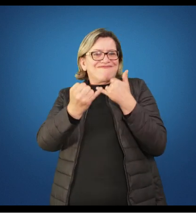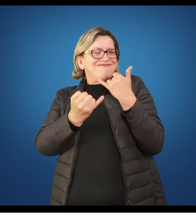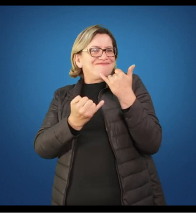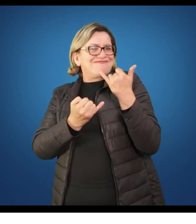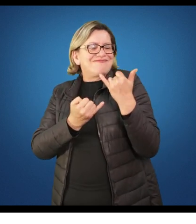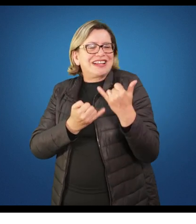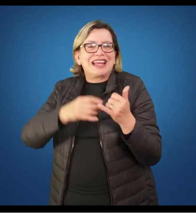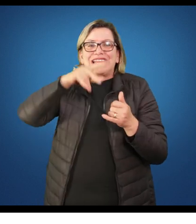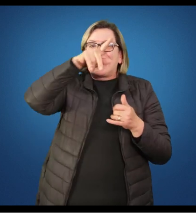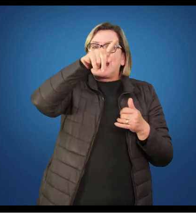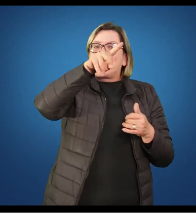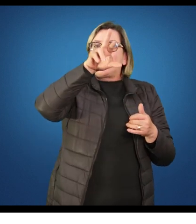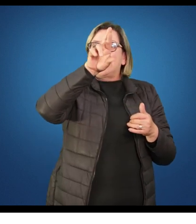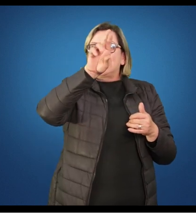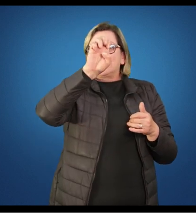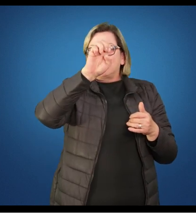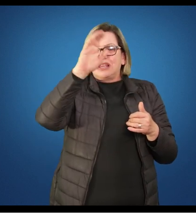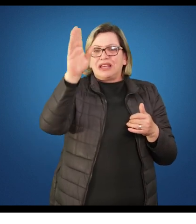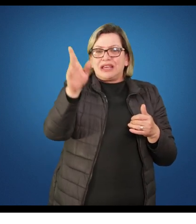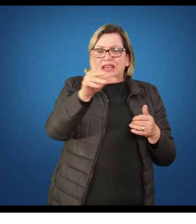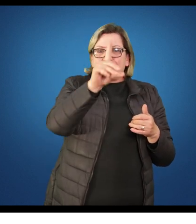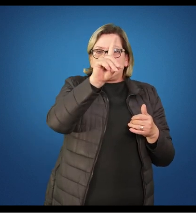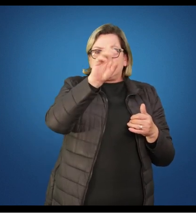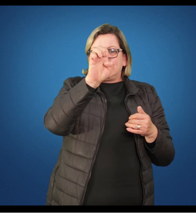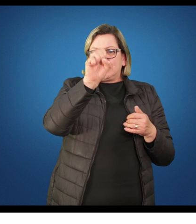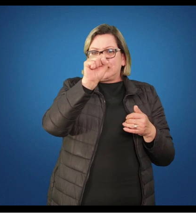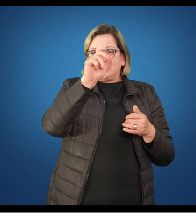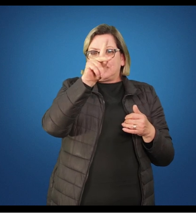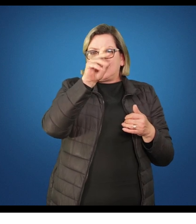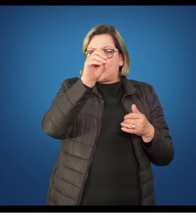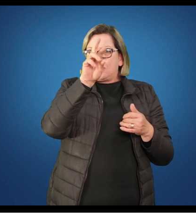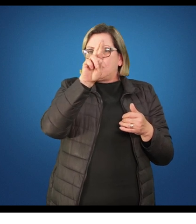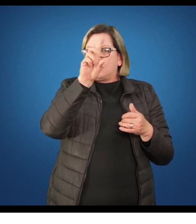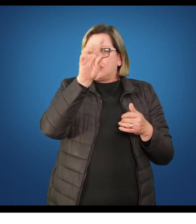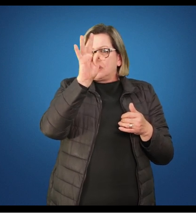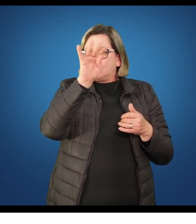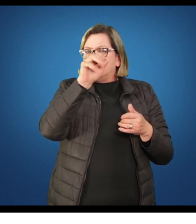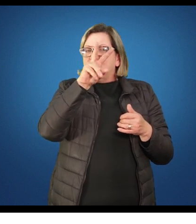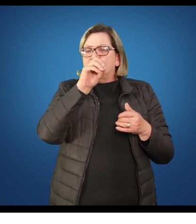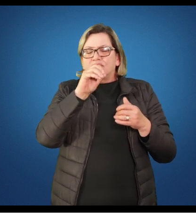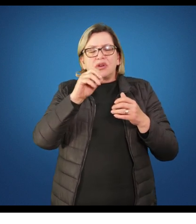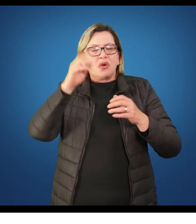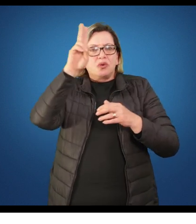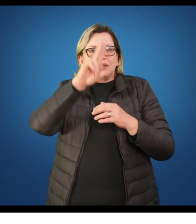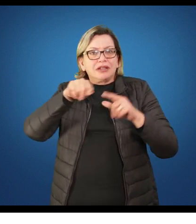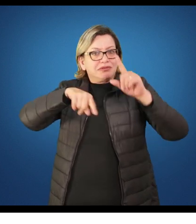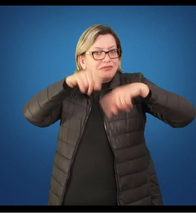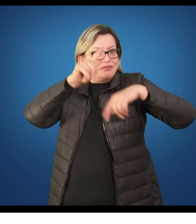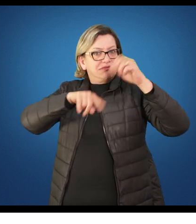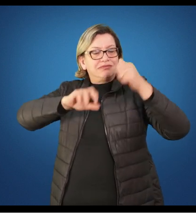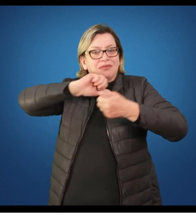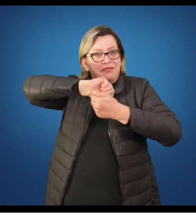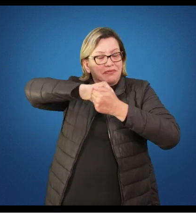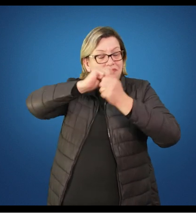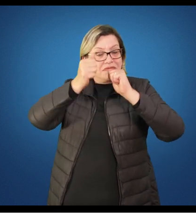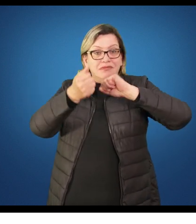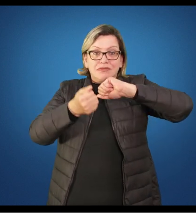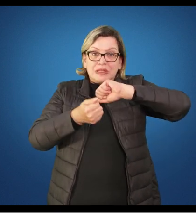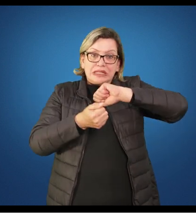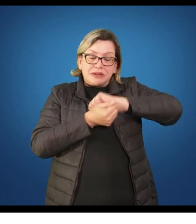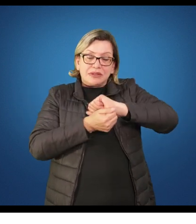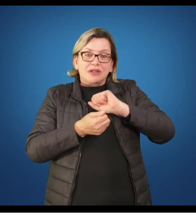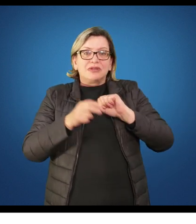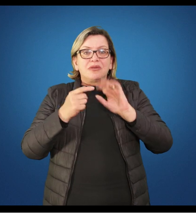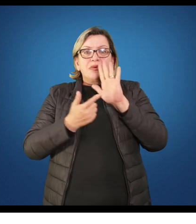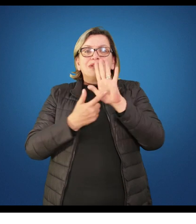jogos com material adaptado, com estruturas reduzidas, dando uma ideia mais geral do que ele